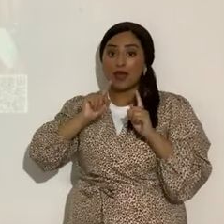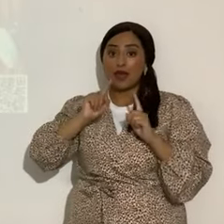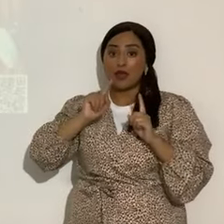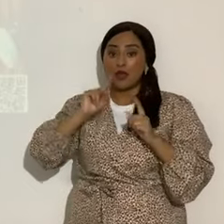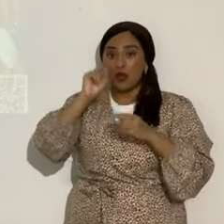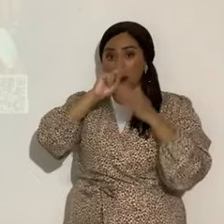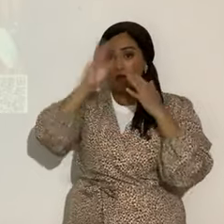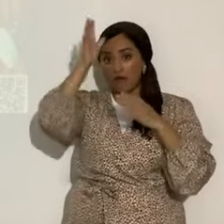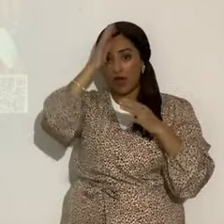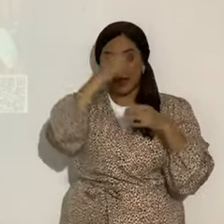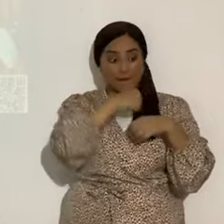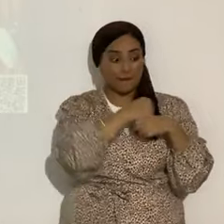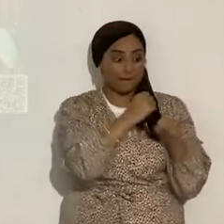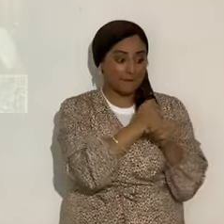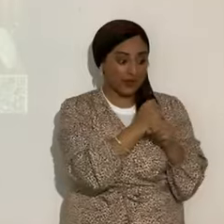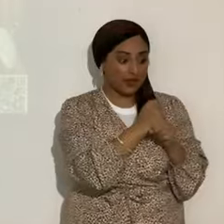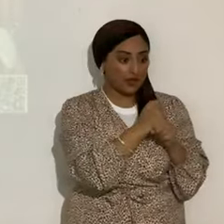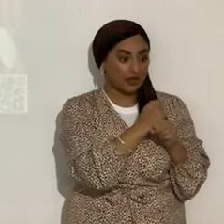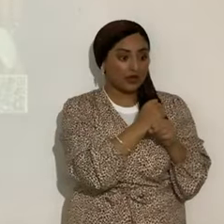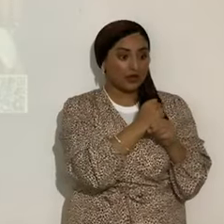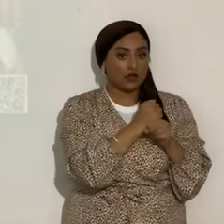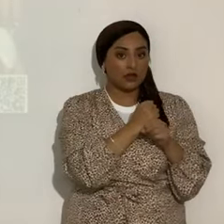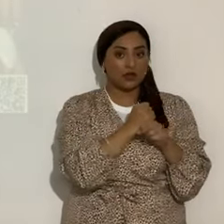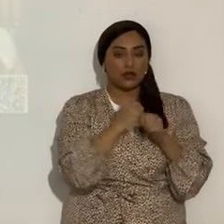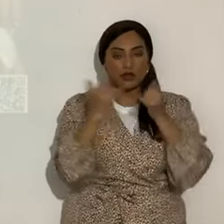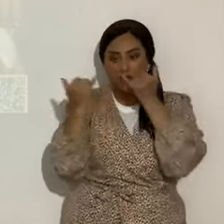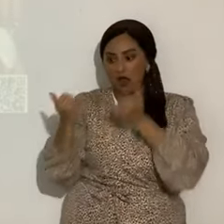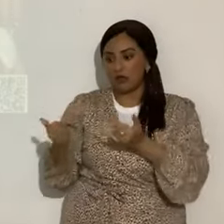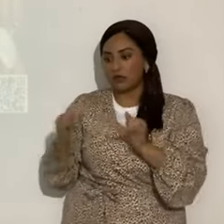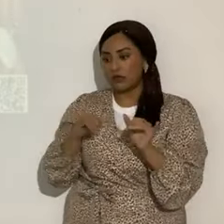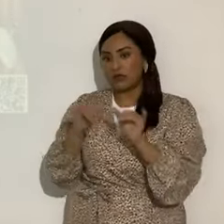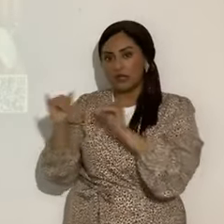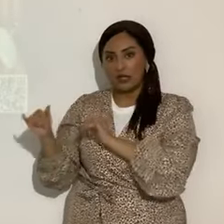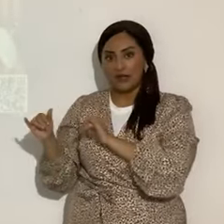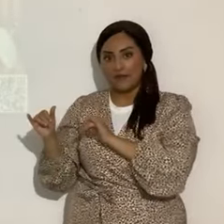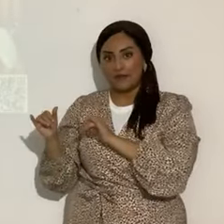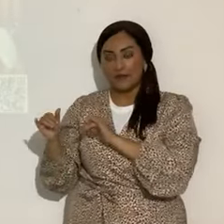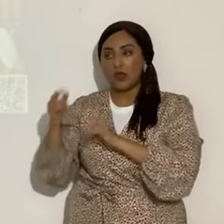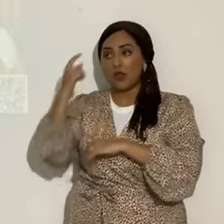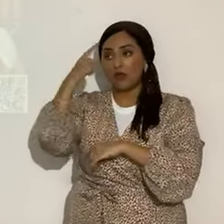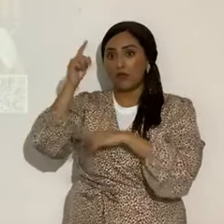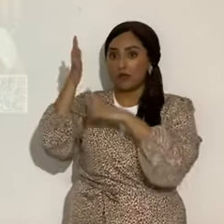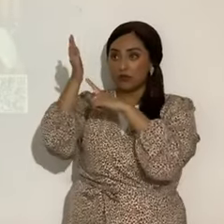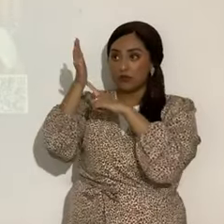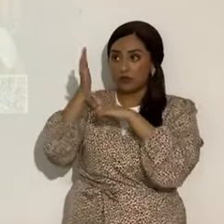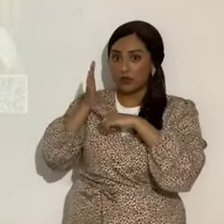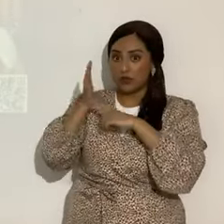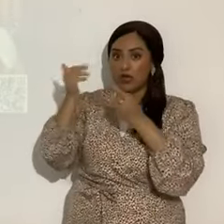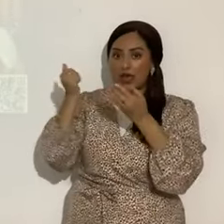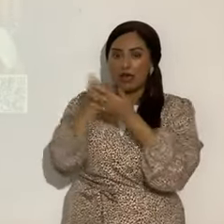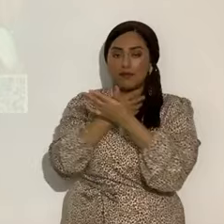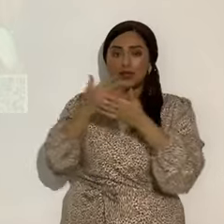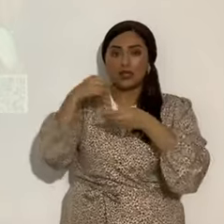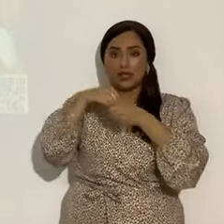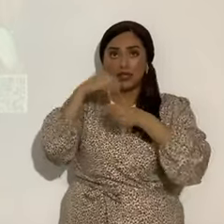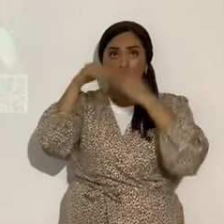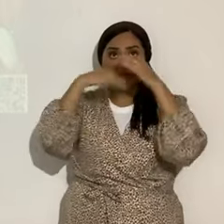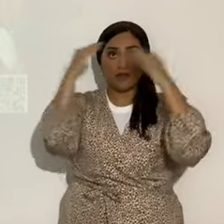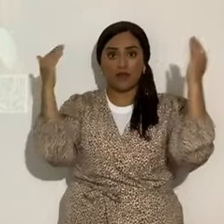creado, ¿sí?, el Eterno hizo este cometa, y con una finalidad para mostrar todo en los cielos, vean recta